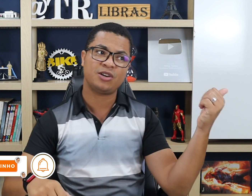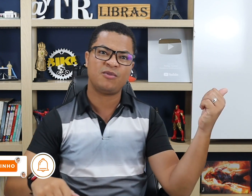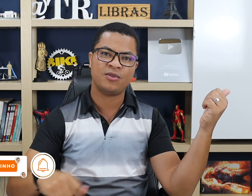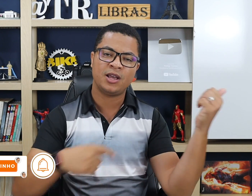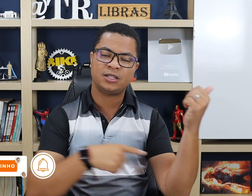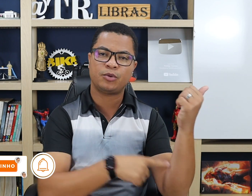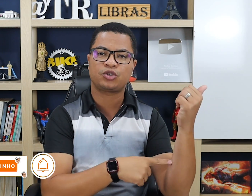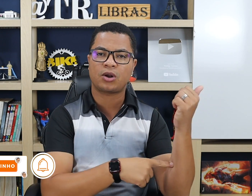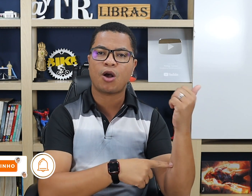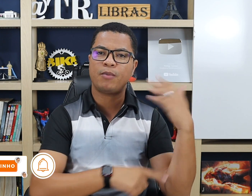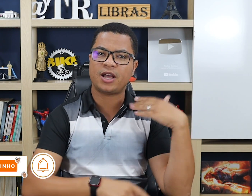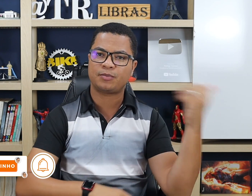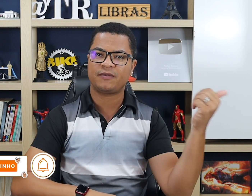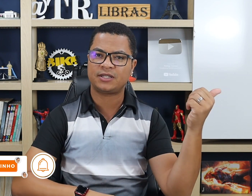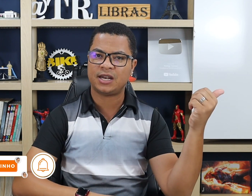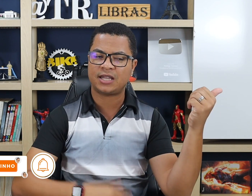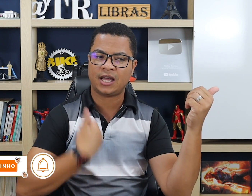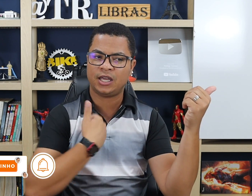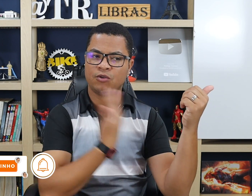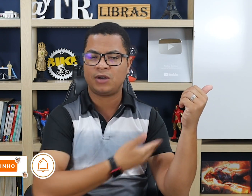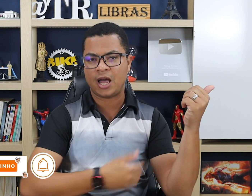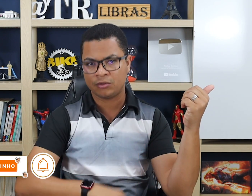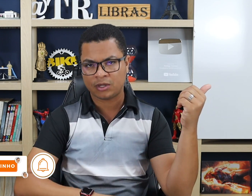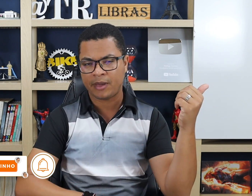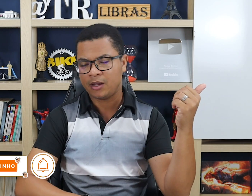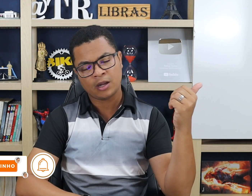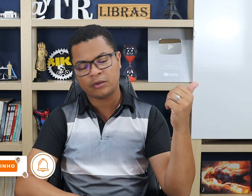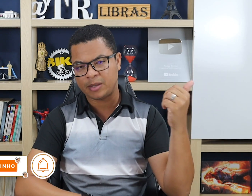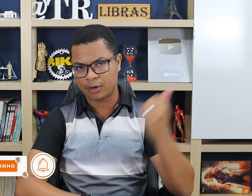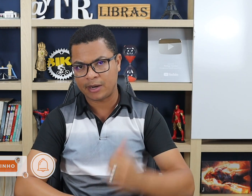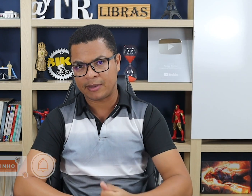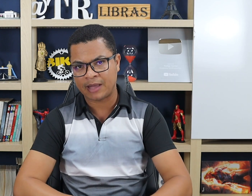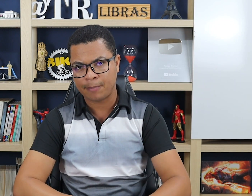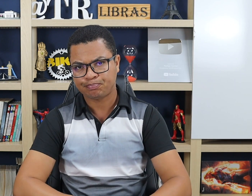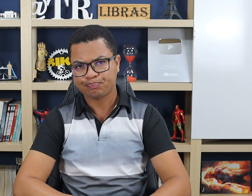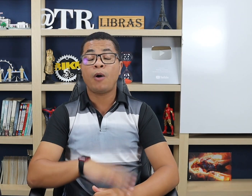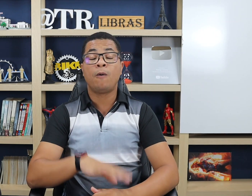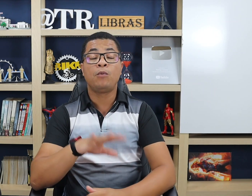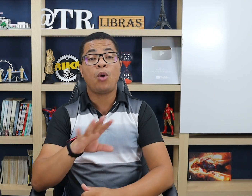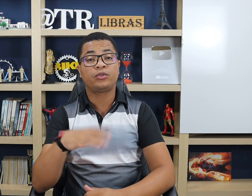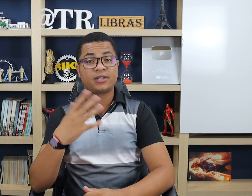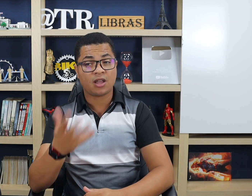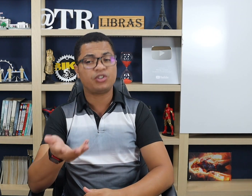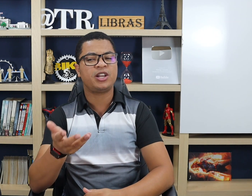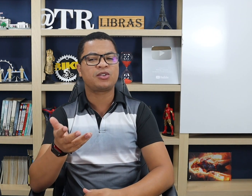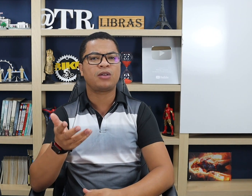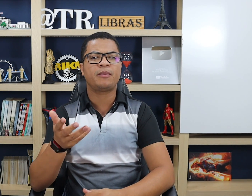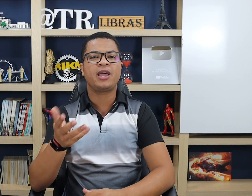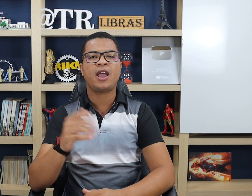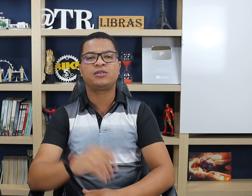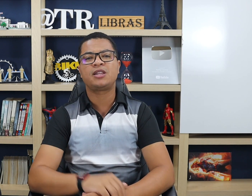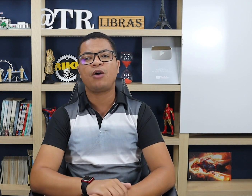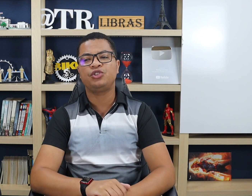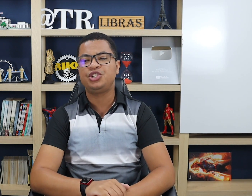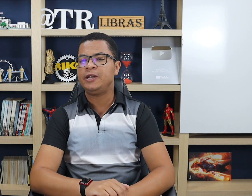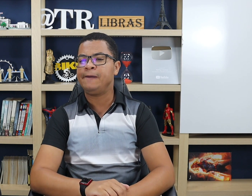chamou. Você pode trocar o braço para facilitar aqui o lado também. Não tem problema, tá? Bom, um outro sinal direcional também é o sinal de